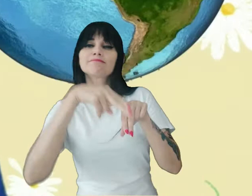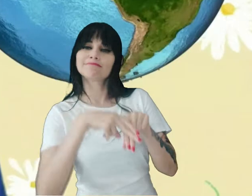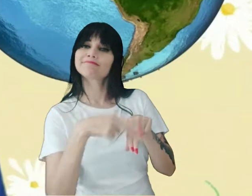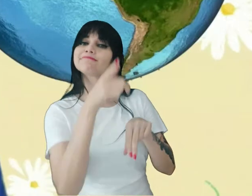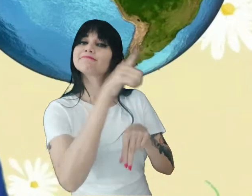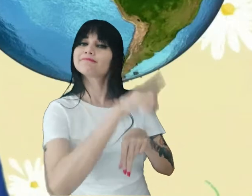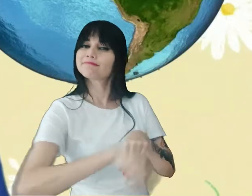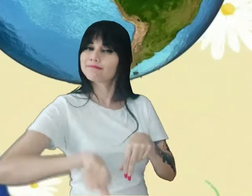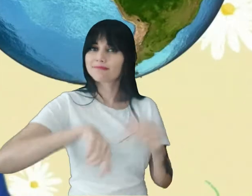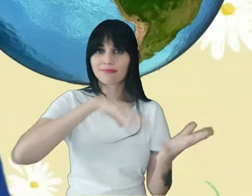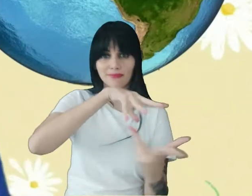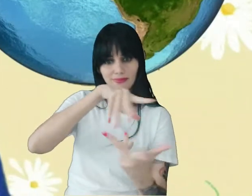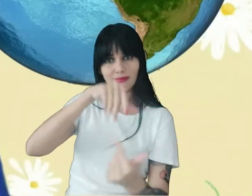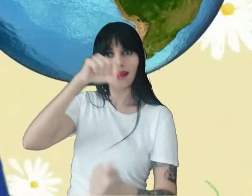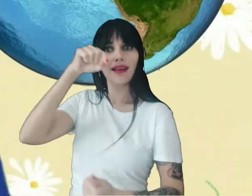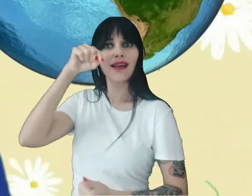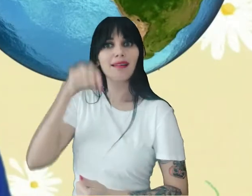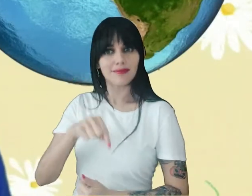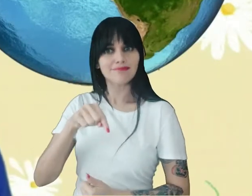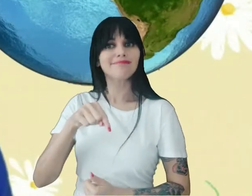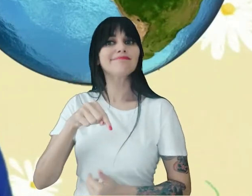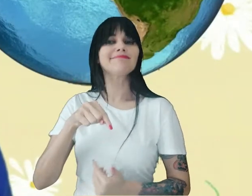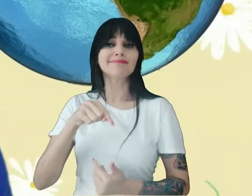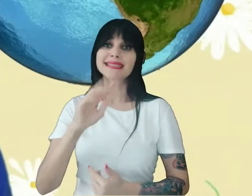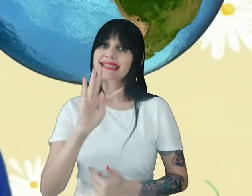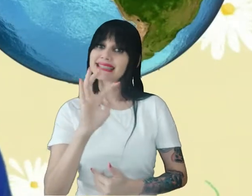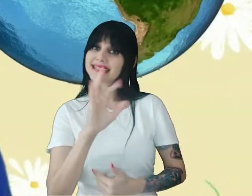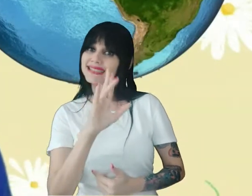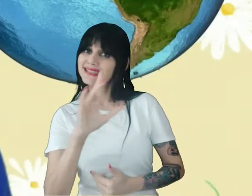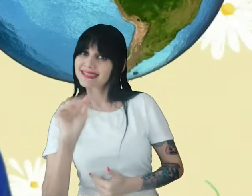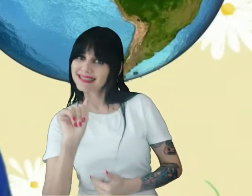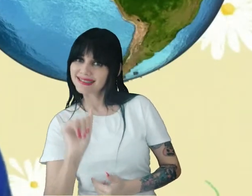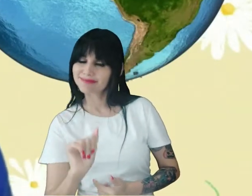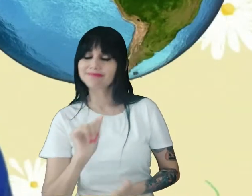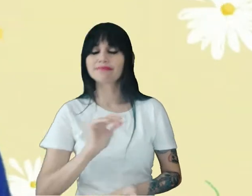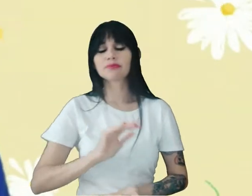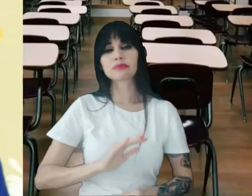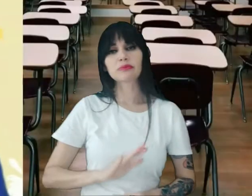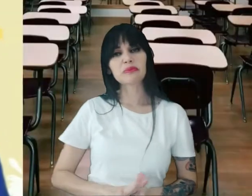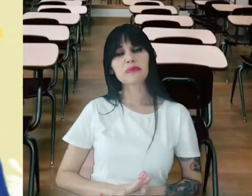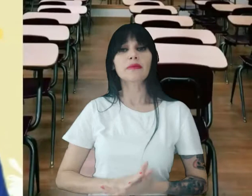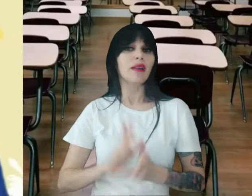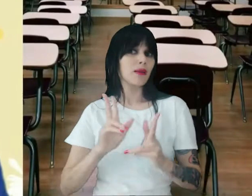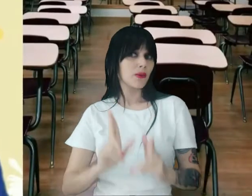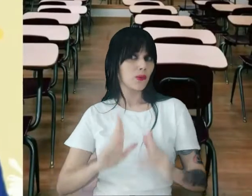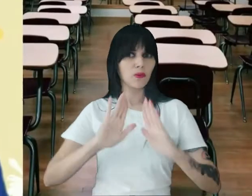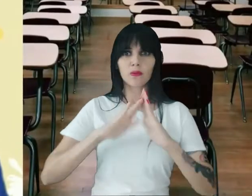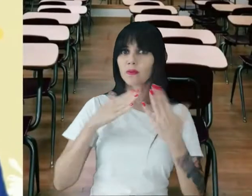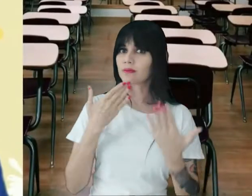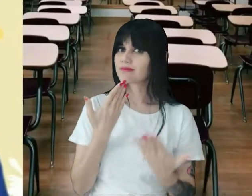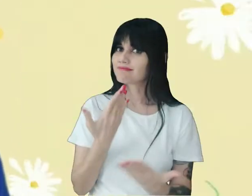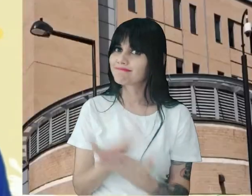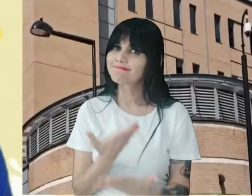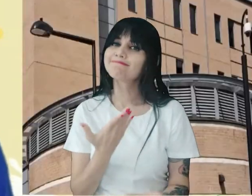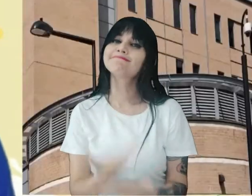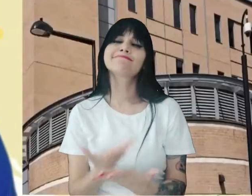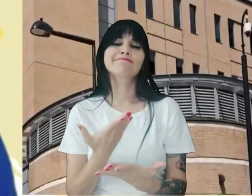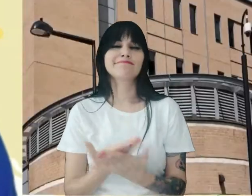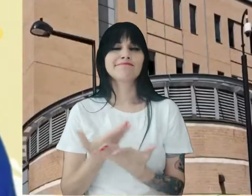Nesse planeta Terra Essa escola Esse grande